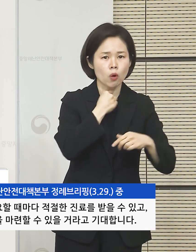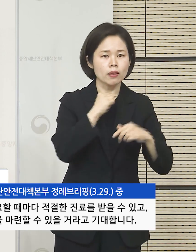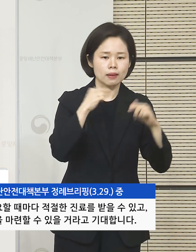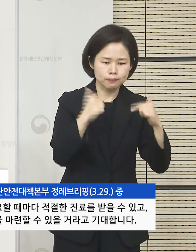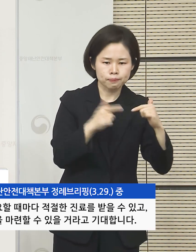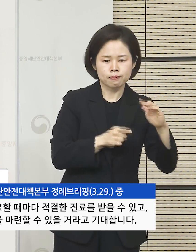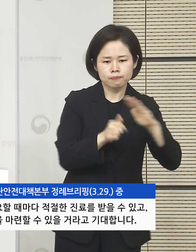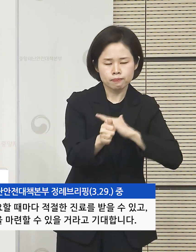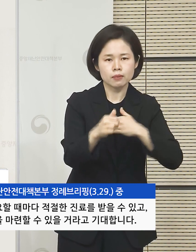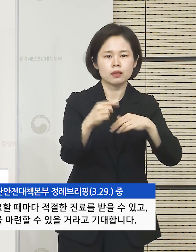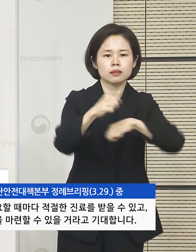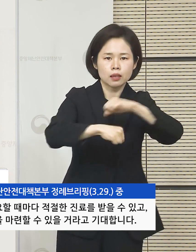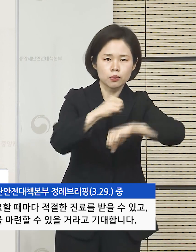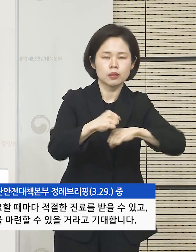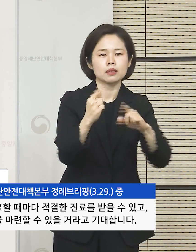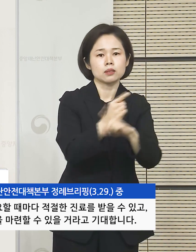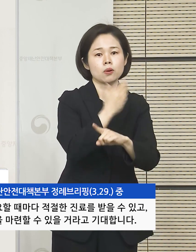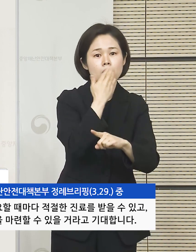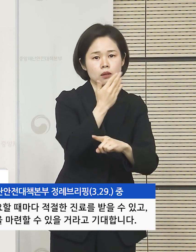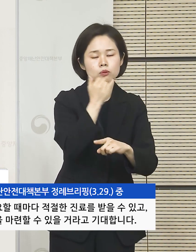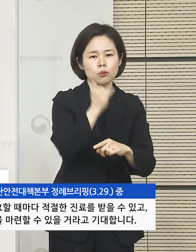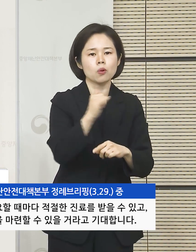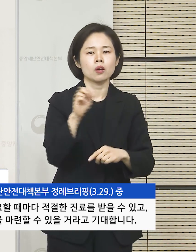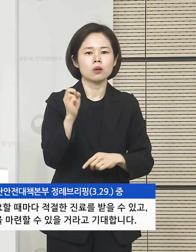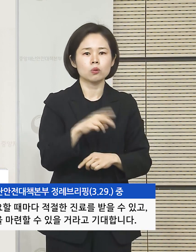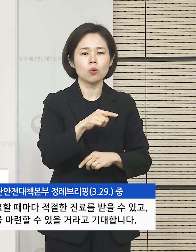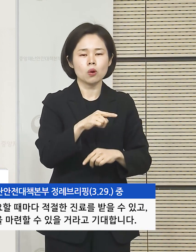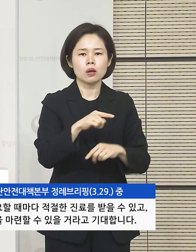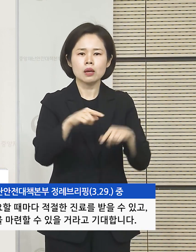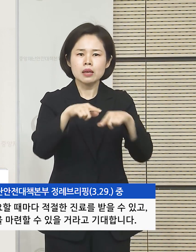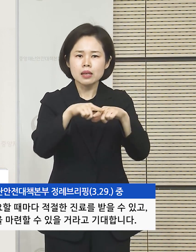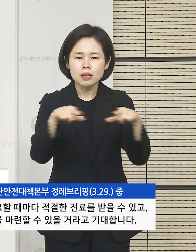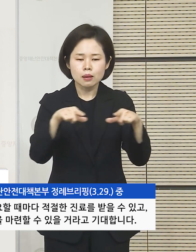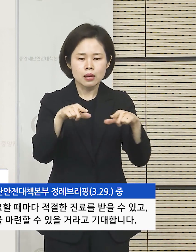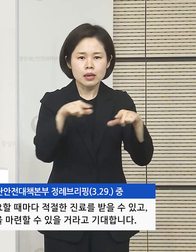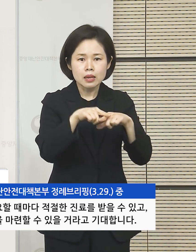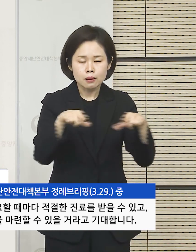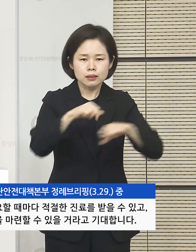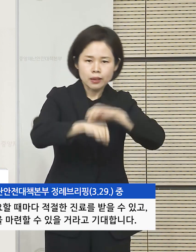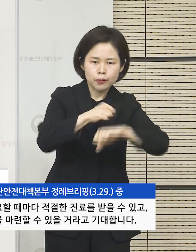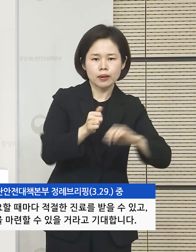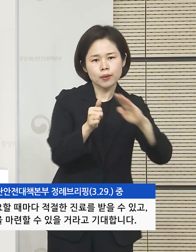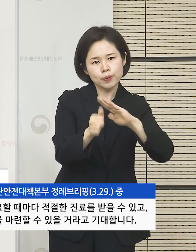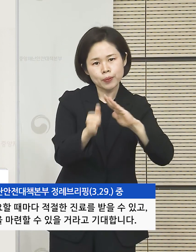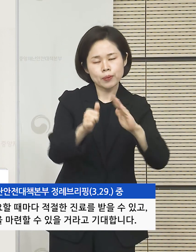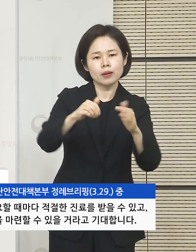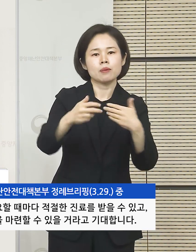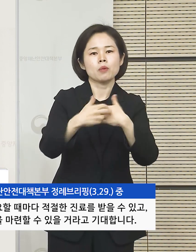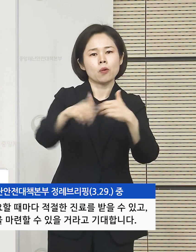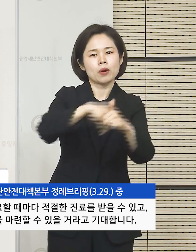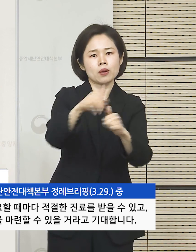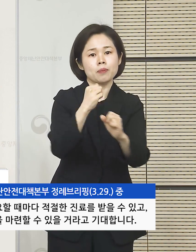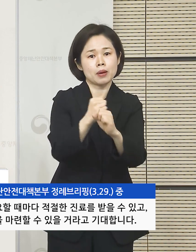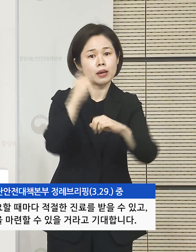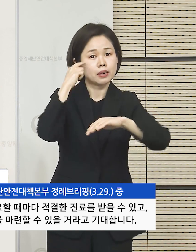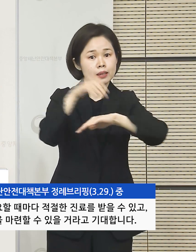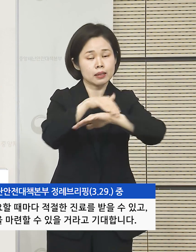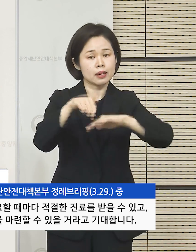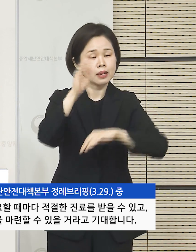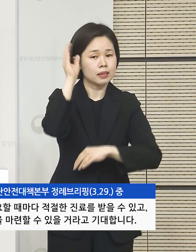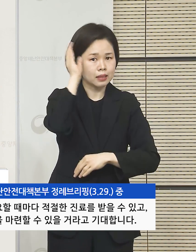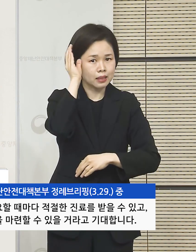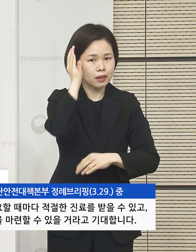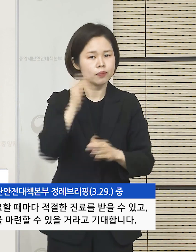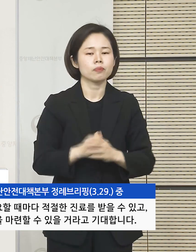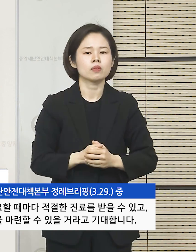적절한 진료를 받을 수 있고 또 이를 통해서 일반 의료체계로 전환하는 그런 기반을 마련할 수 있을